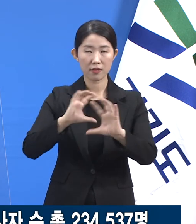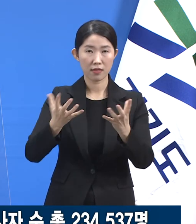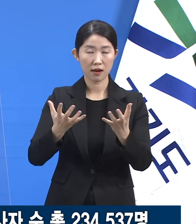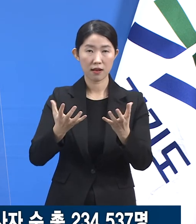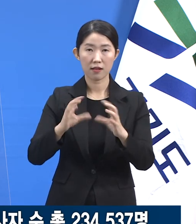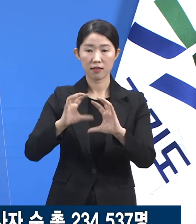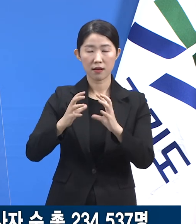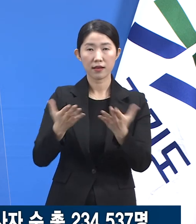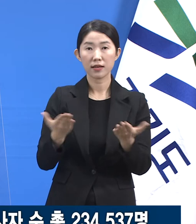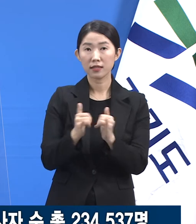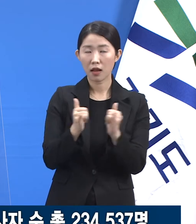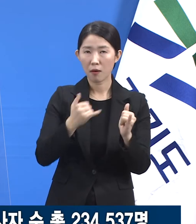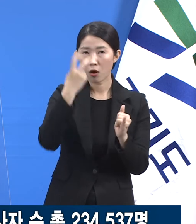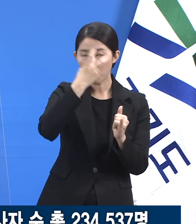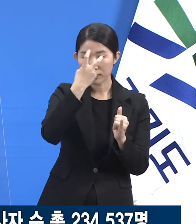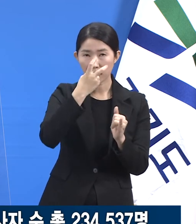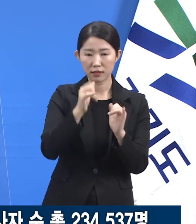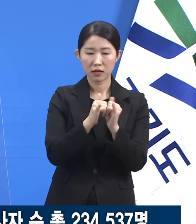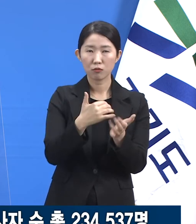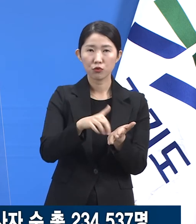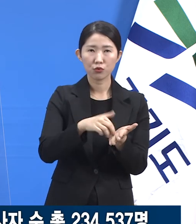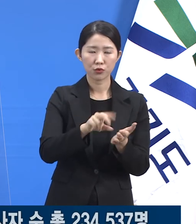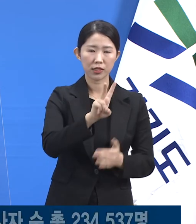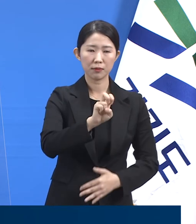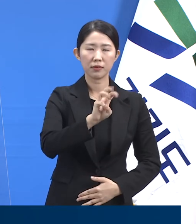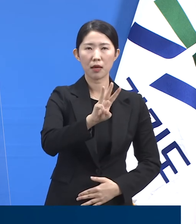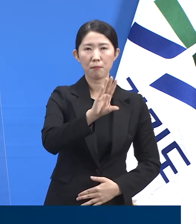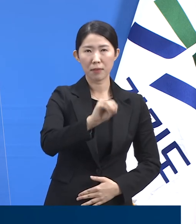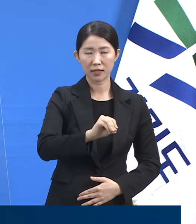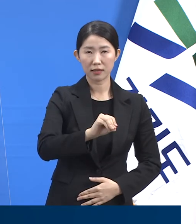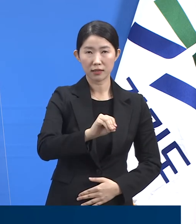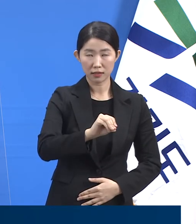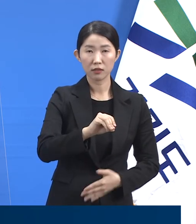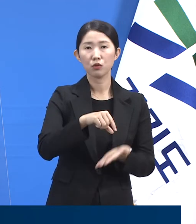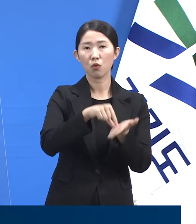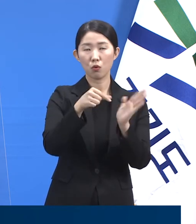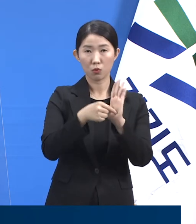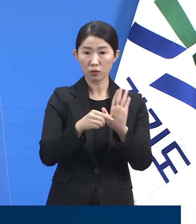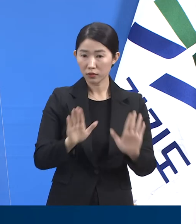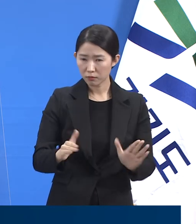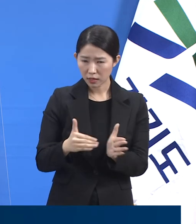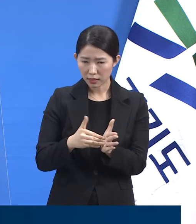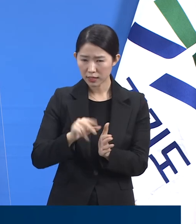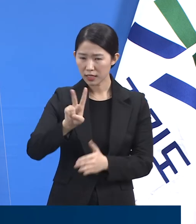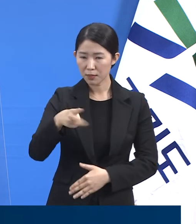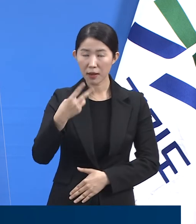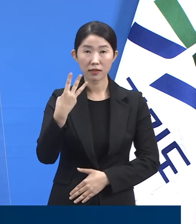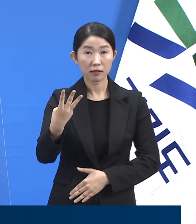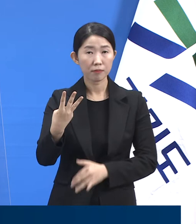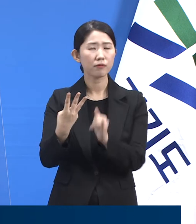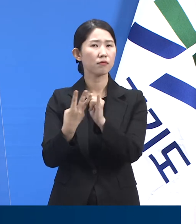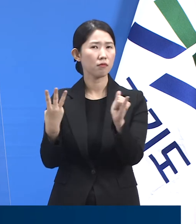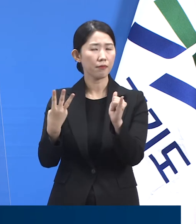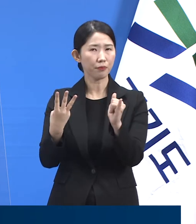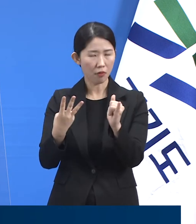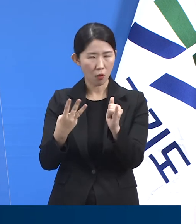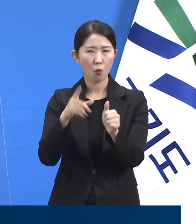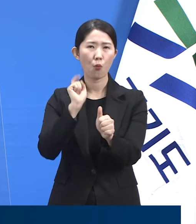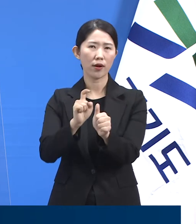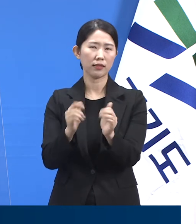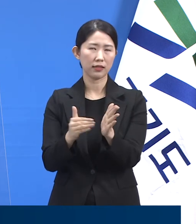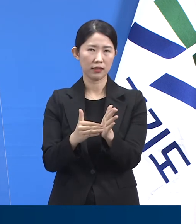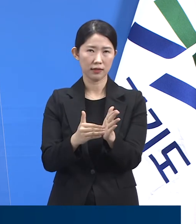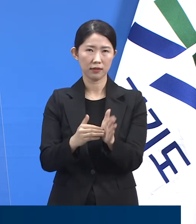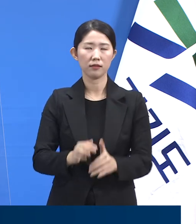23만 4천 537명이었으며 현재까지 203명이 양성 결과를 판정받았습니다.